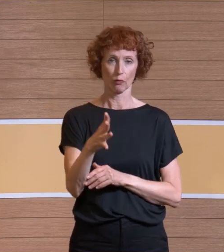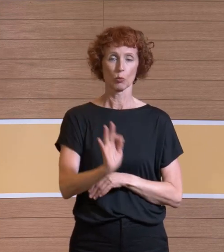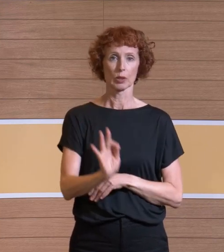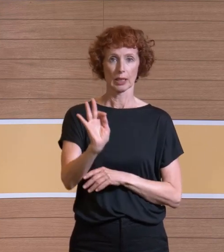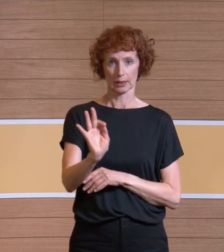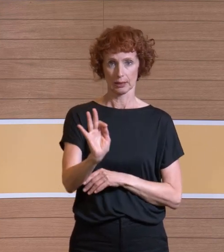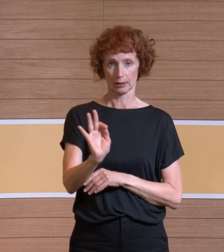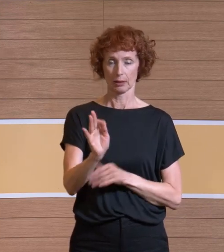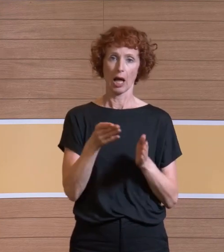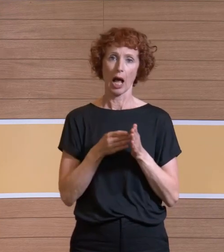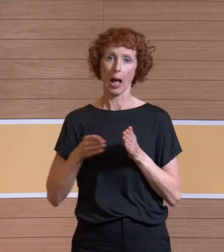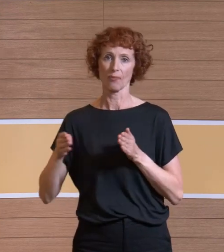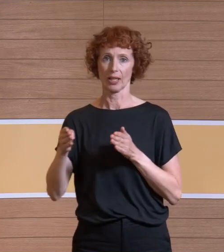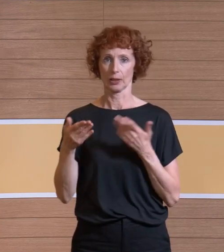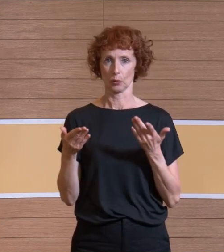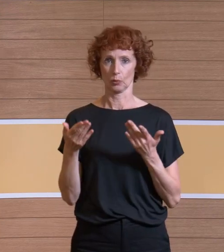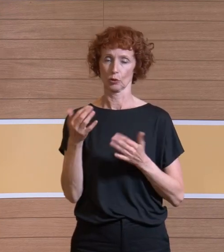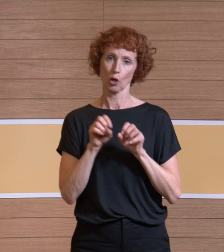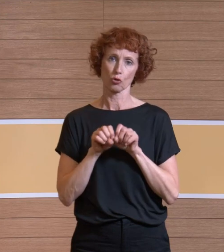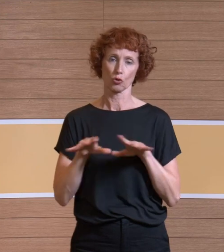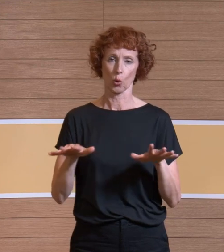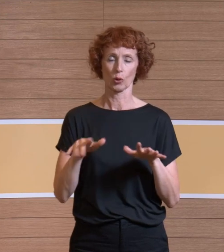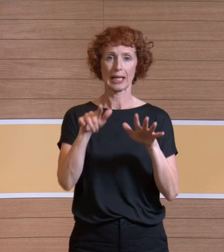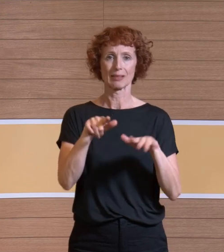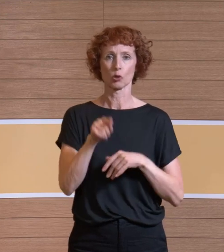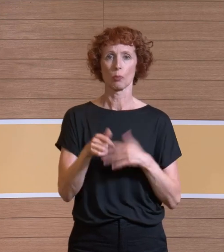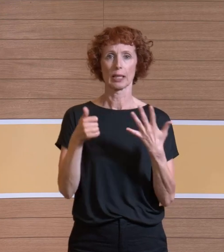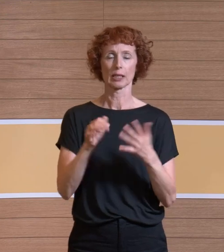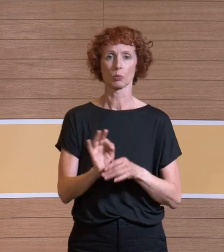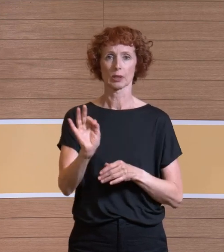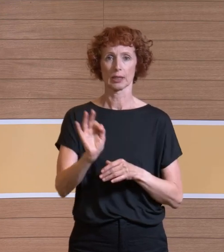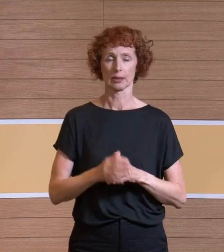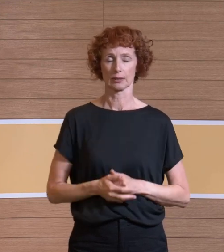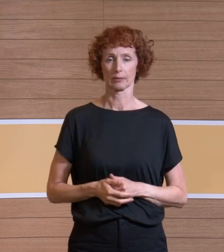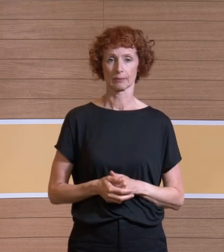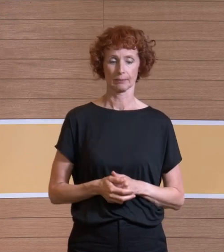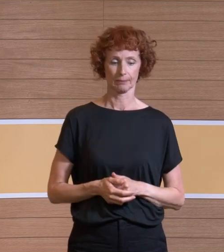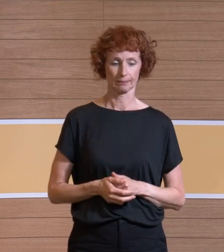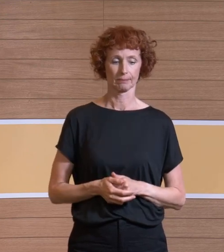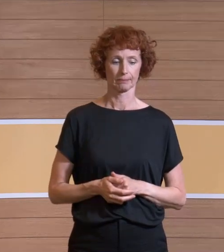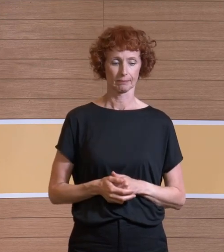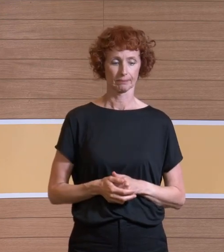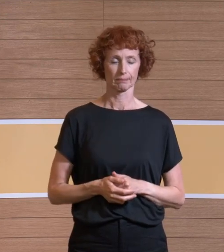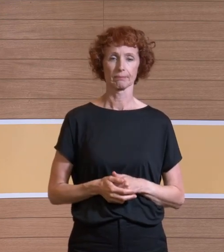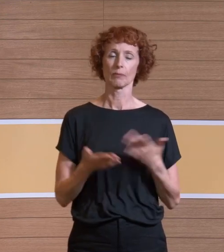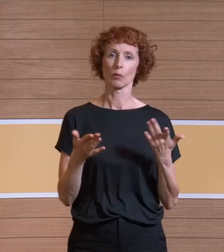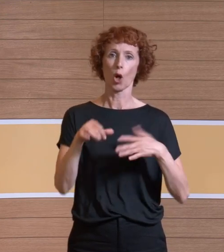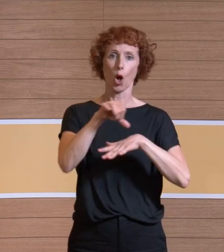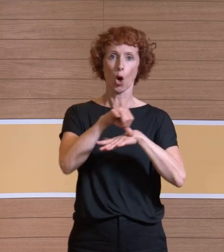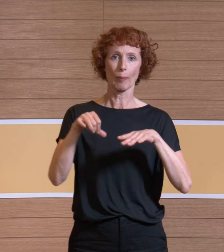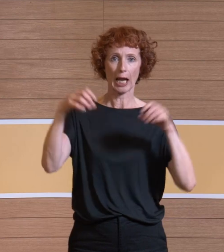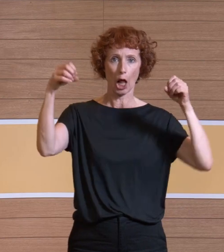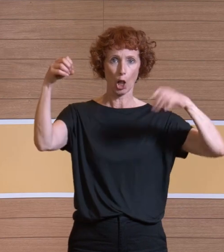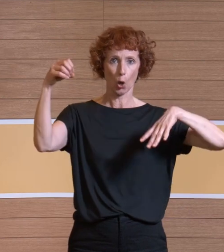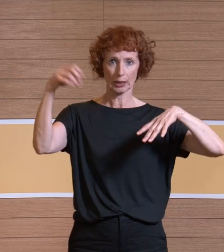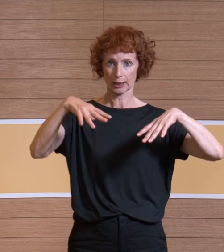und Abweichung bzw. einer Streuung von 17,6%. Als wir die OP-Leuchten bzw.